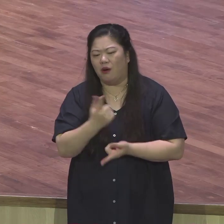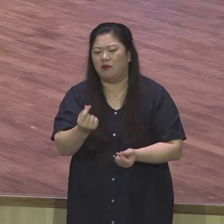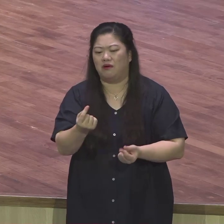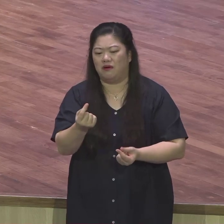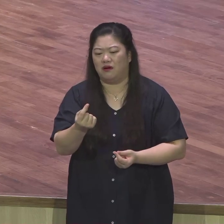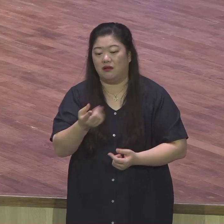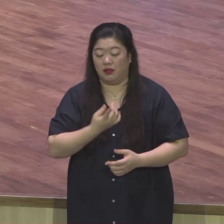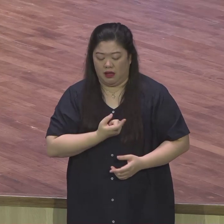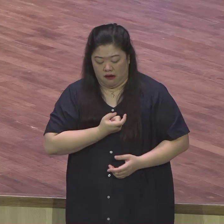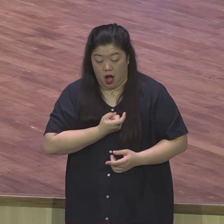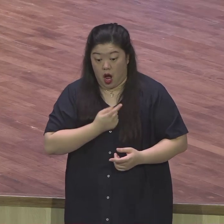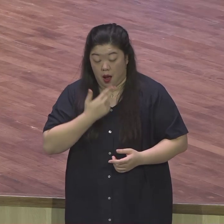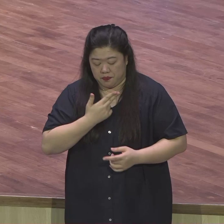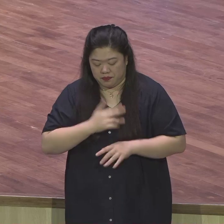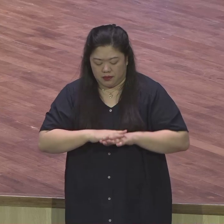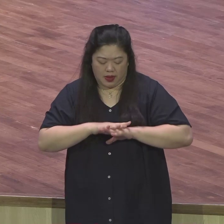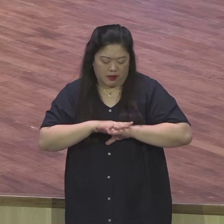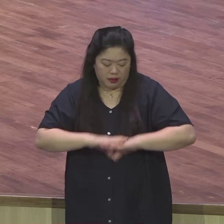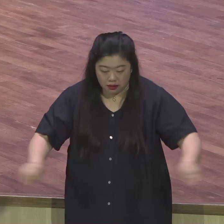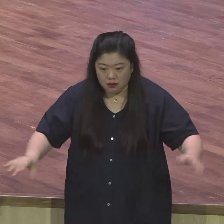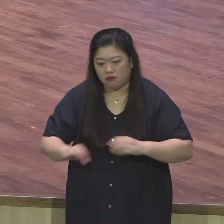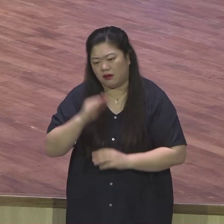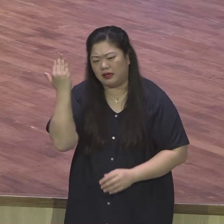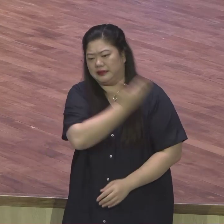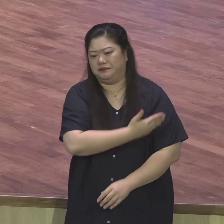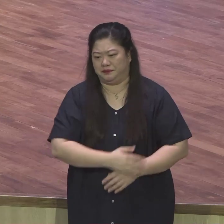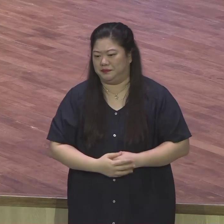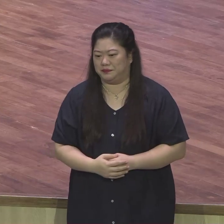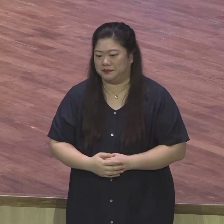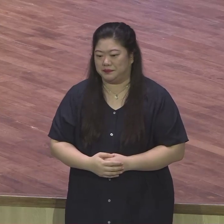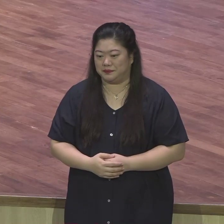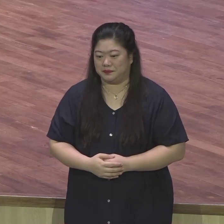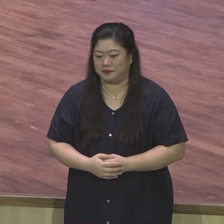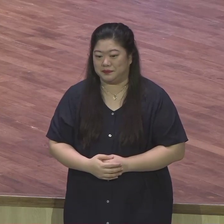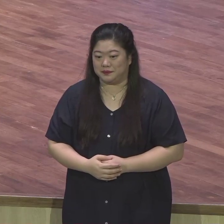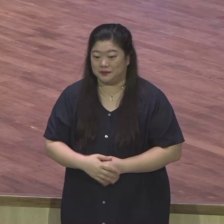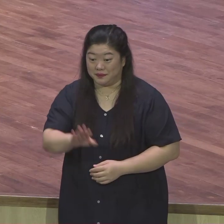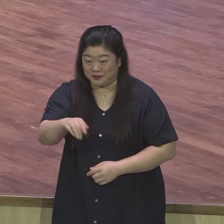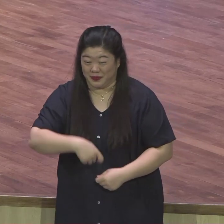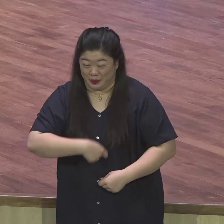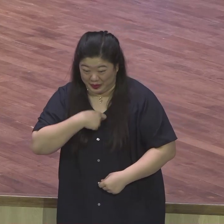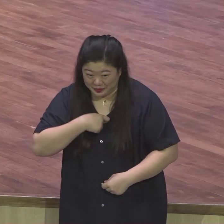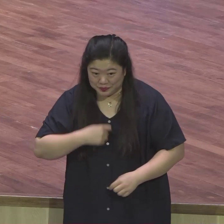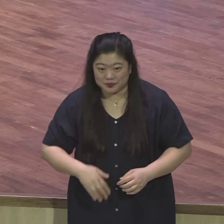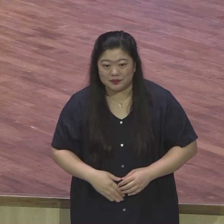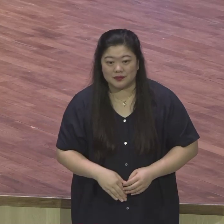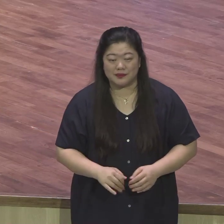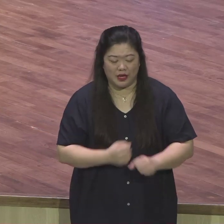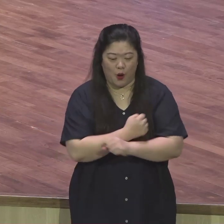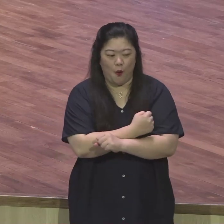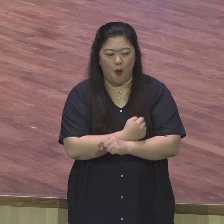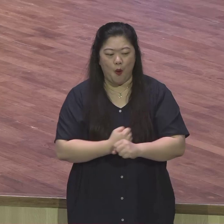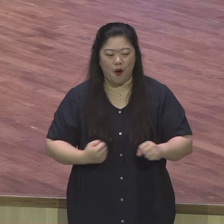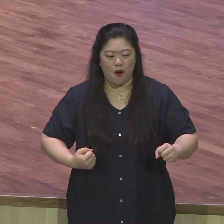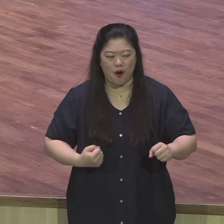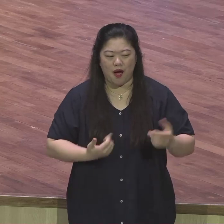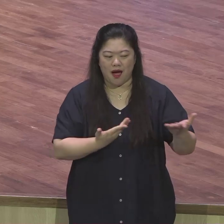사실 용서가 없는 한 자기 자신은 평안이 없지요. 용서하지 않으면